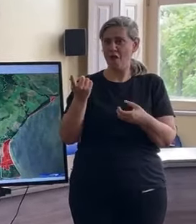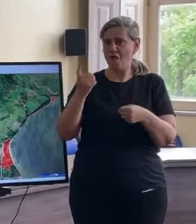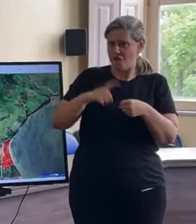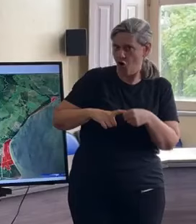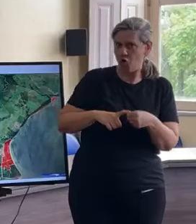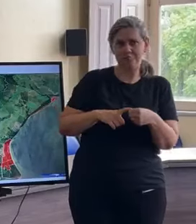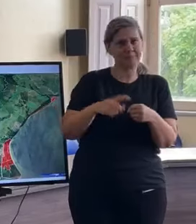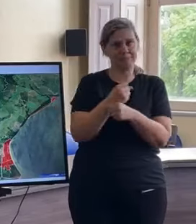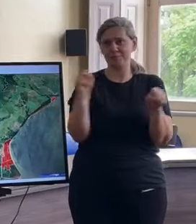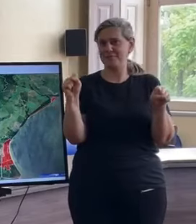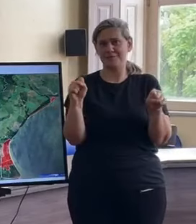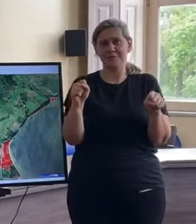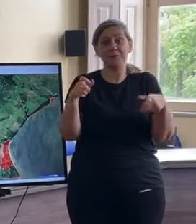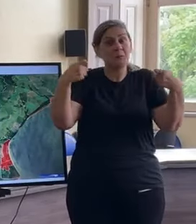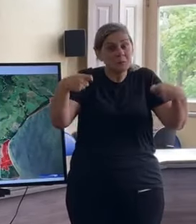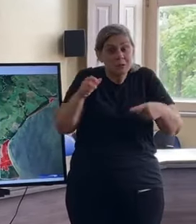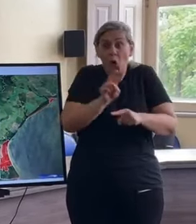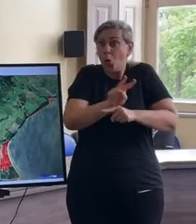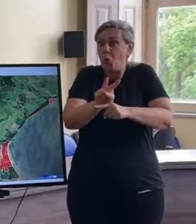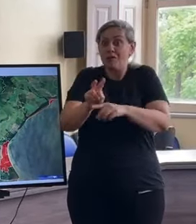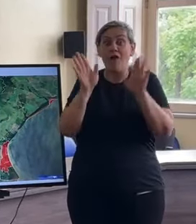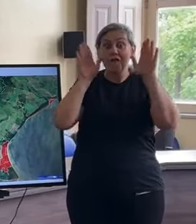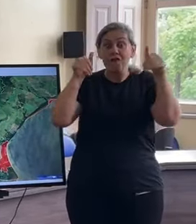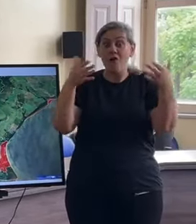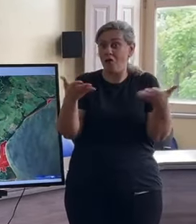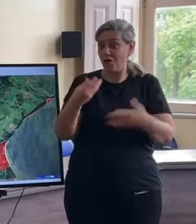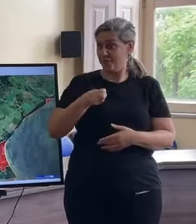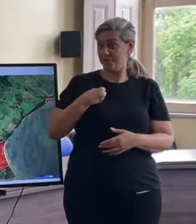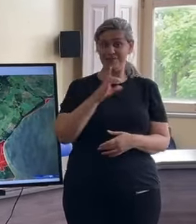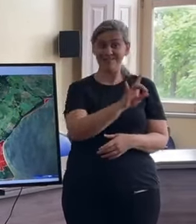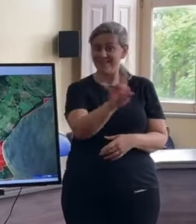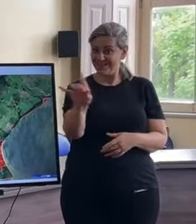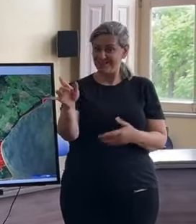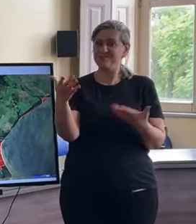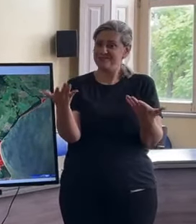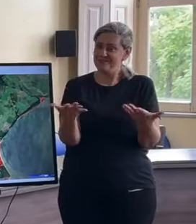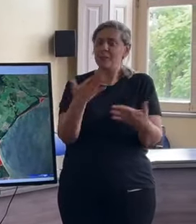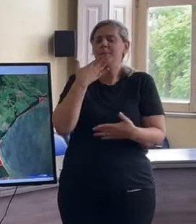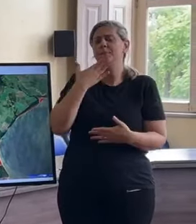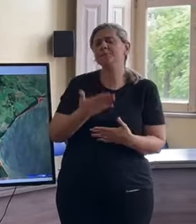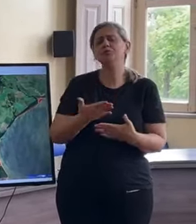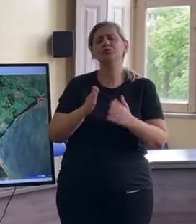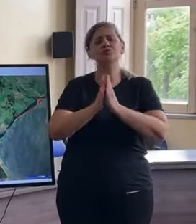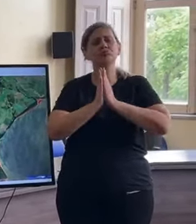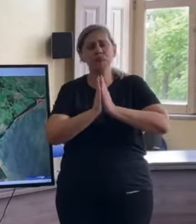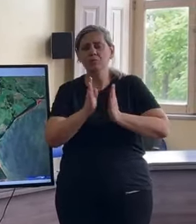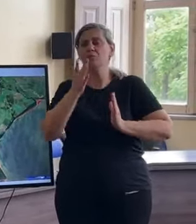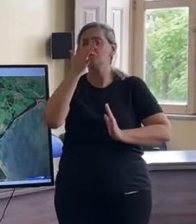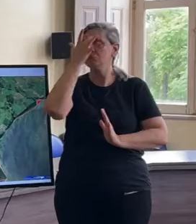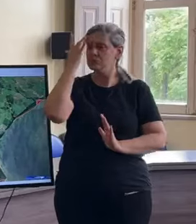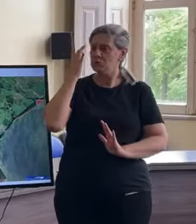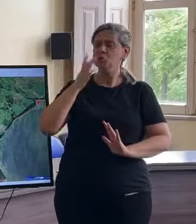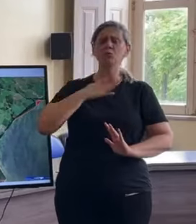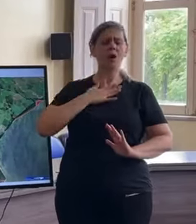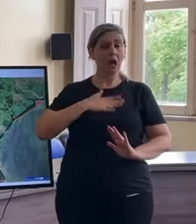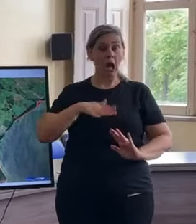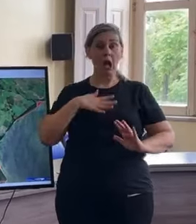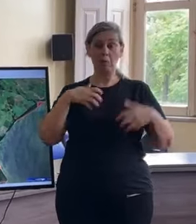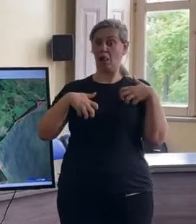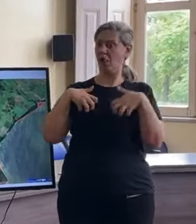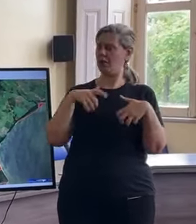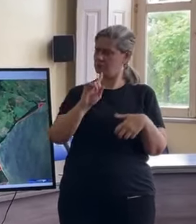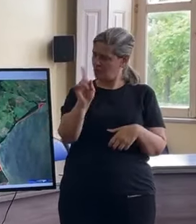e é sobre essas que nós temos que nos focar. Então, nós queremos pedir que as pessoas com tranquilidade, sem